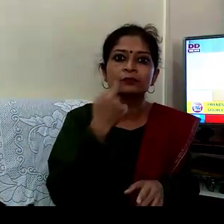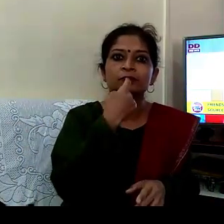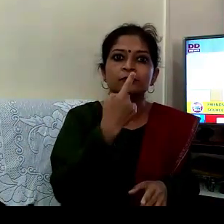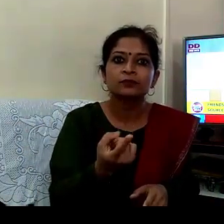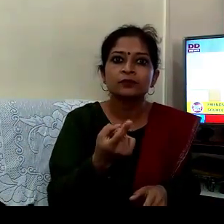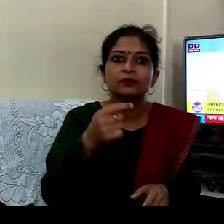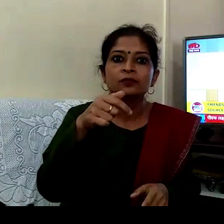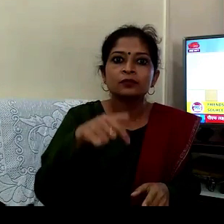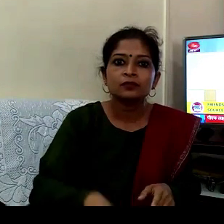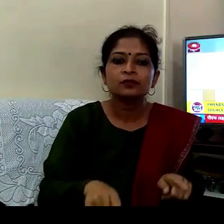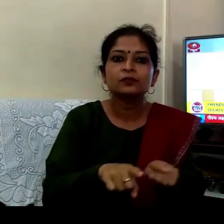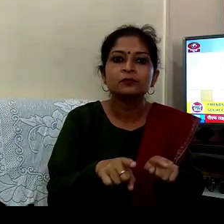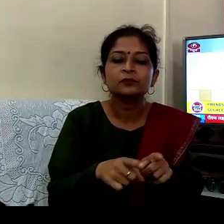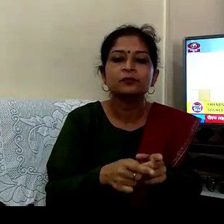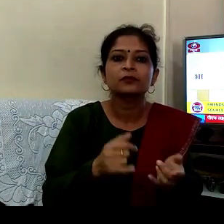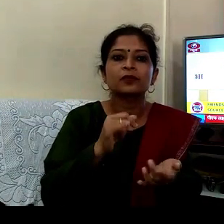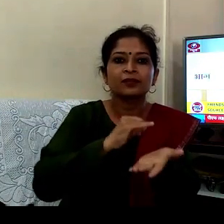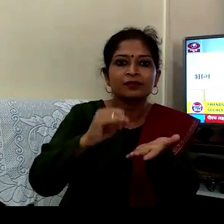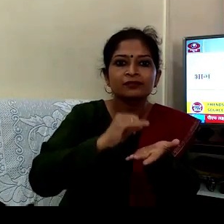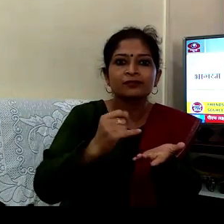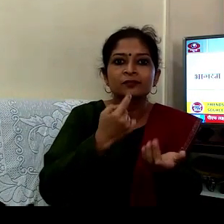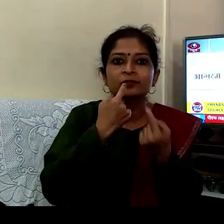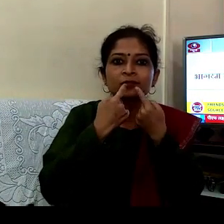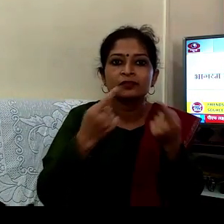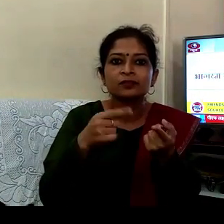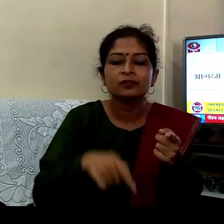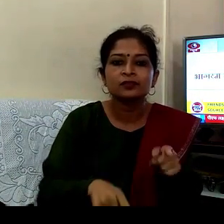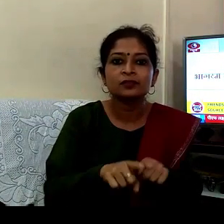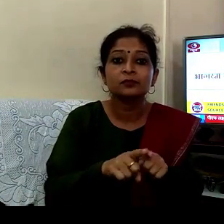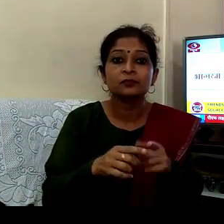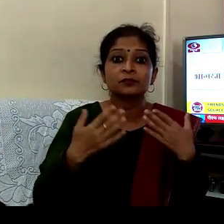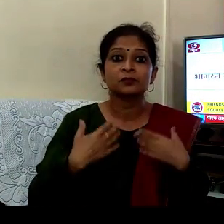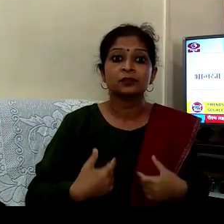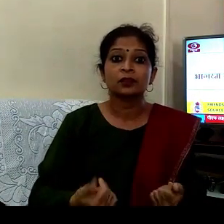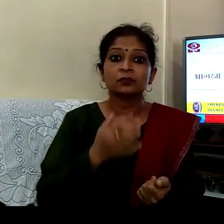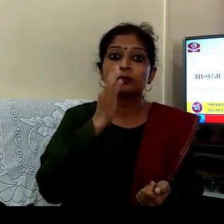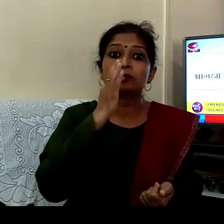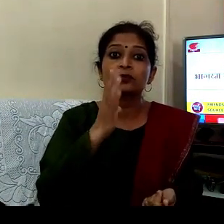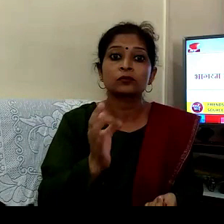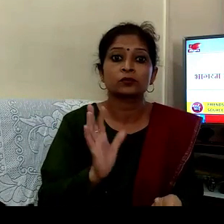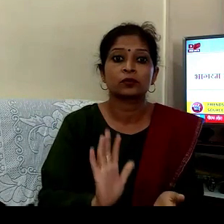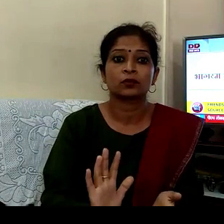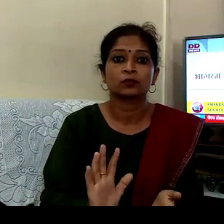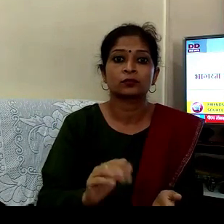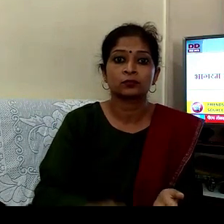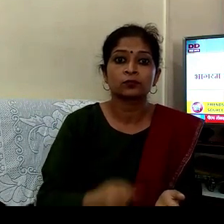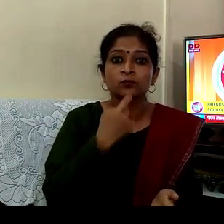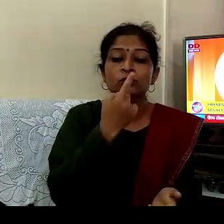آروجیم پرم بھاگیم سواستم سربارت سادھنم